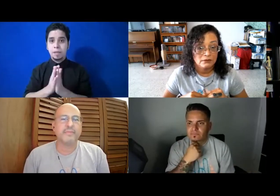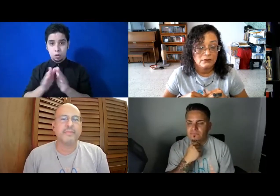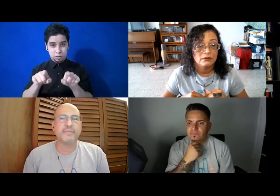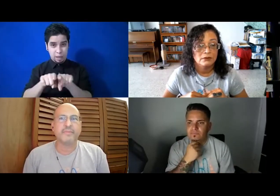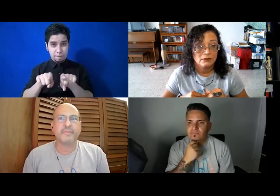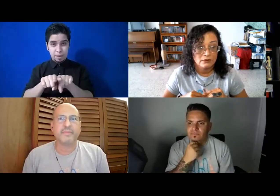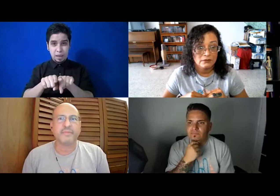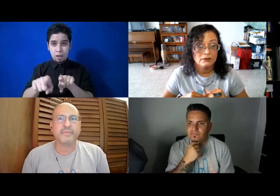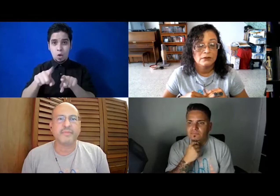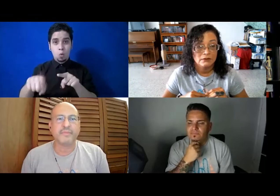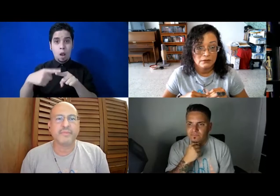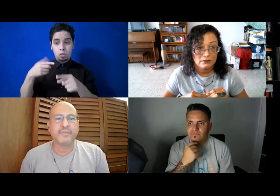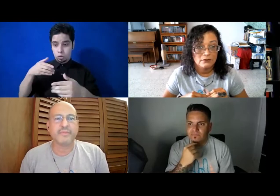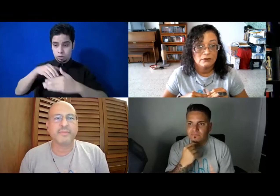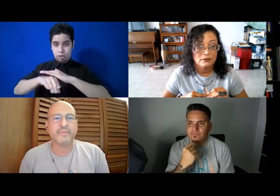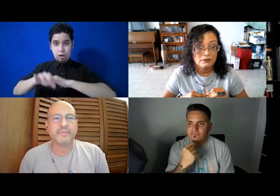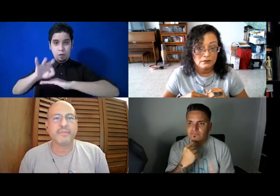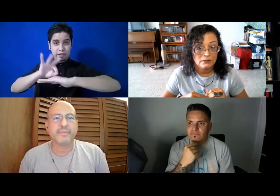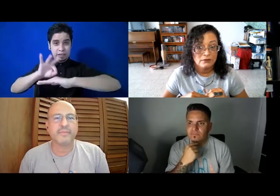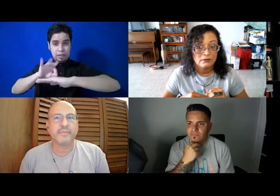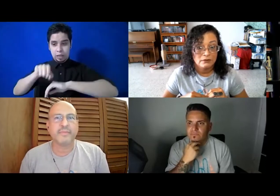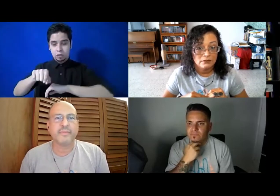consultorio, presenté también el VACUID.